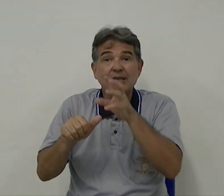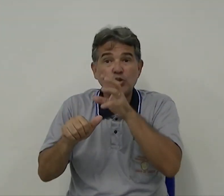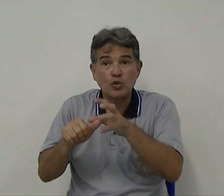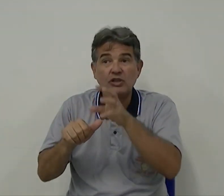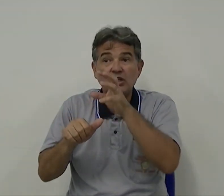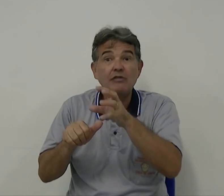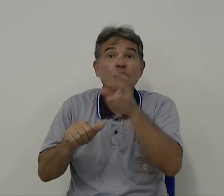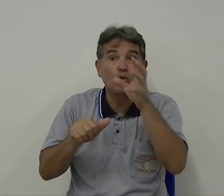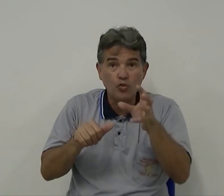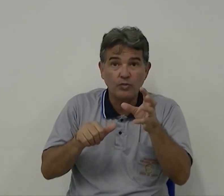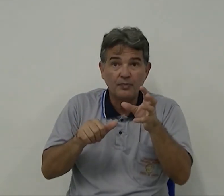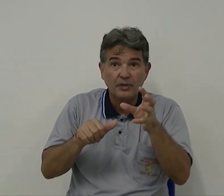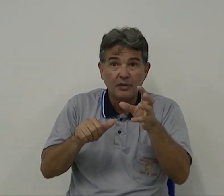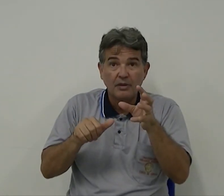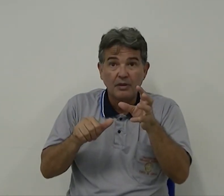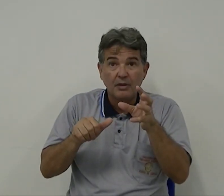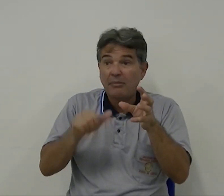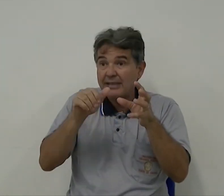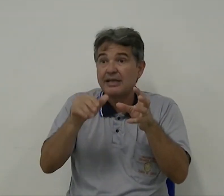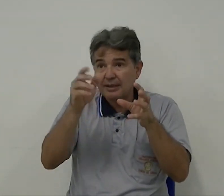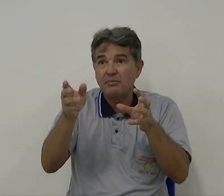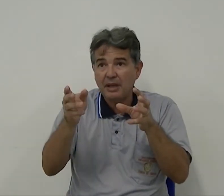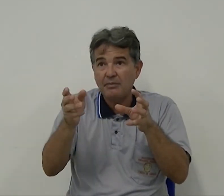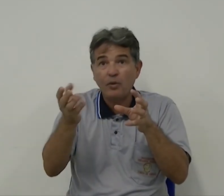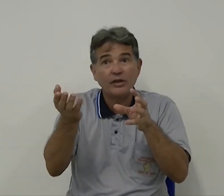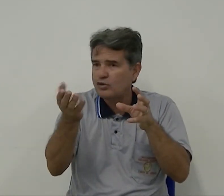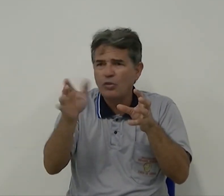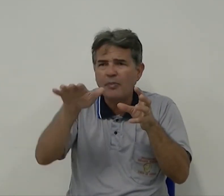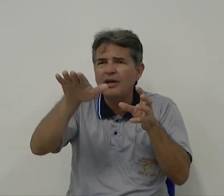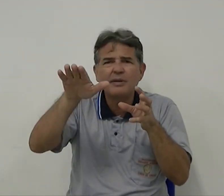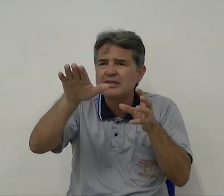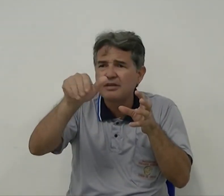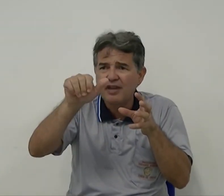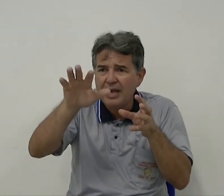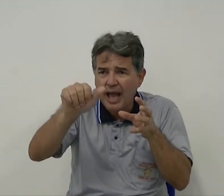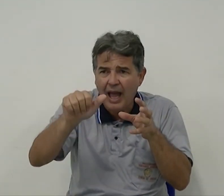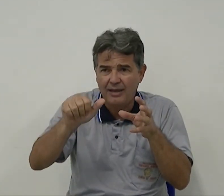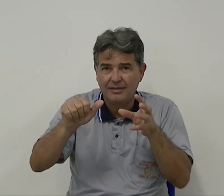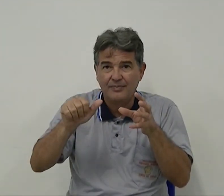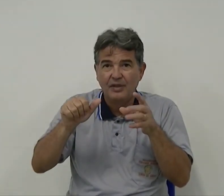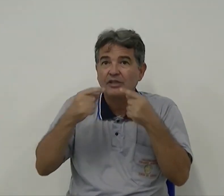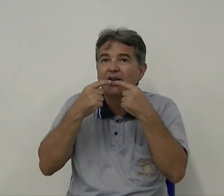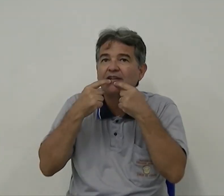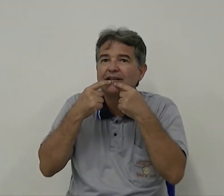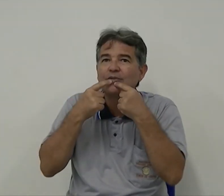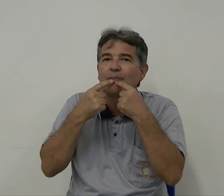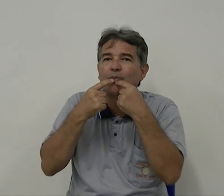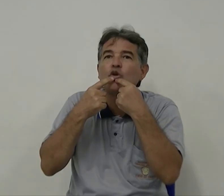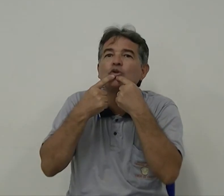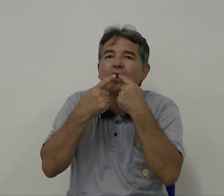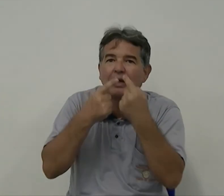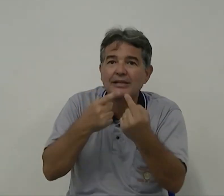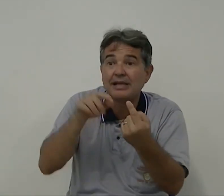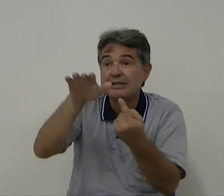é surda, nível 1, mas que também pode ajudar, problema é dizer, vem cá, então ela vai ter o apoio da oralização,